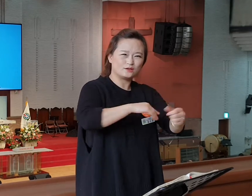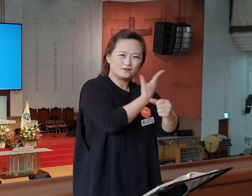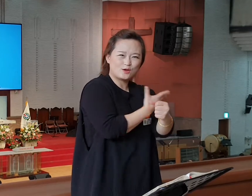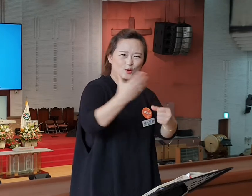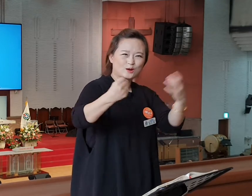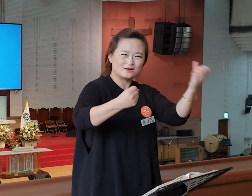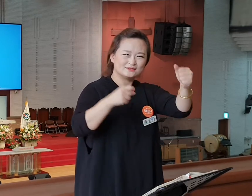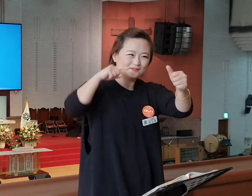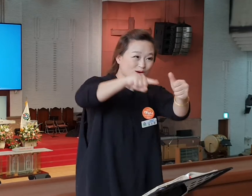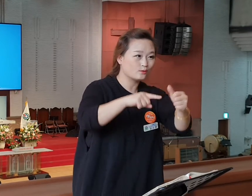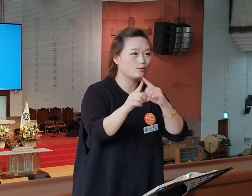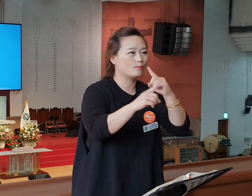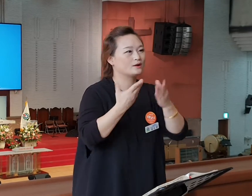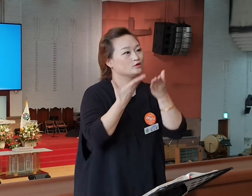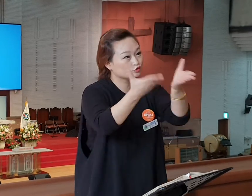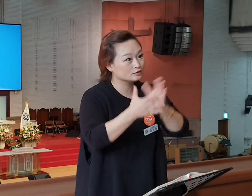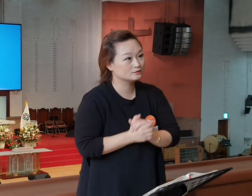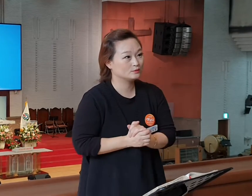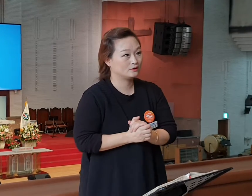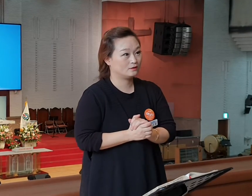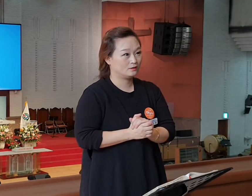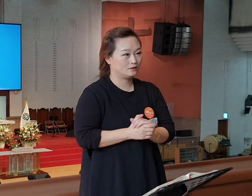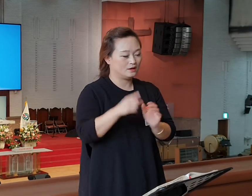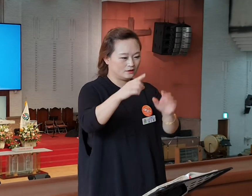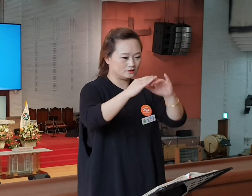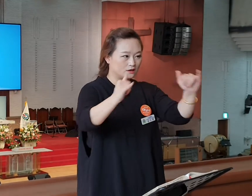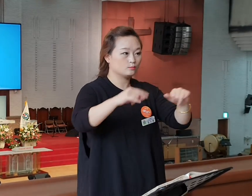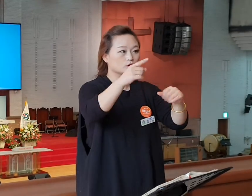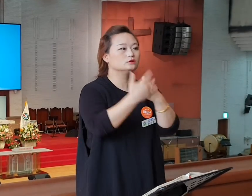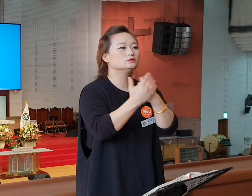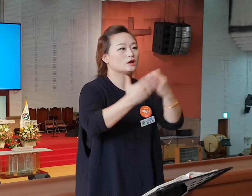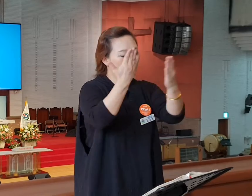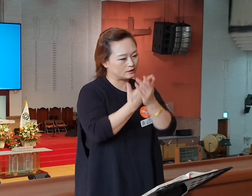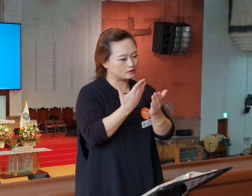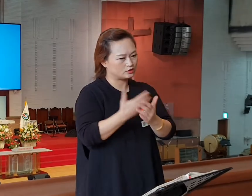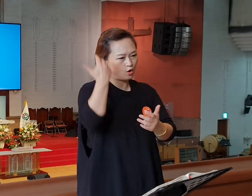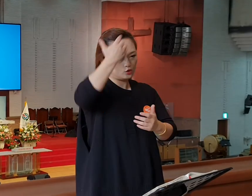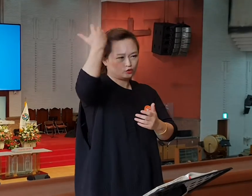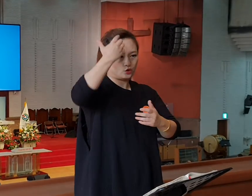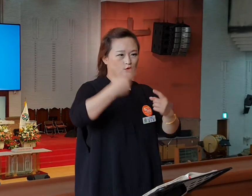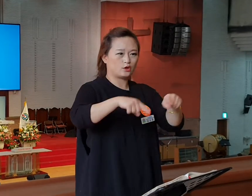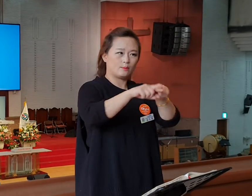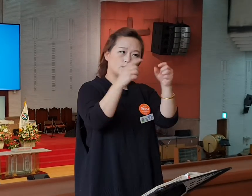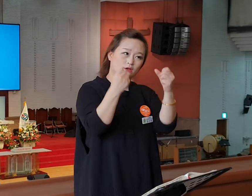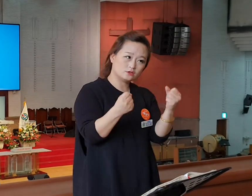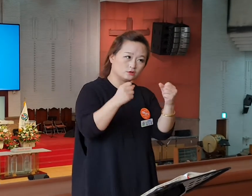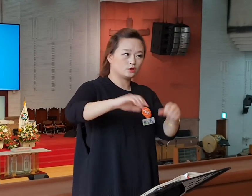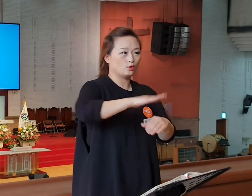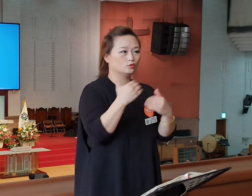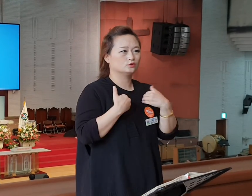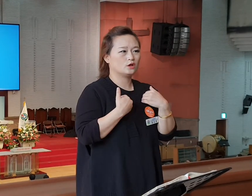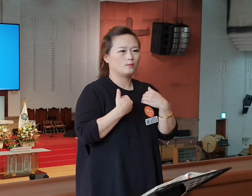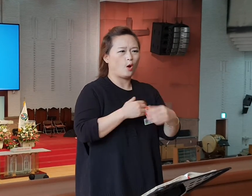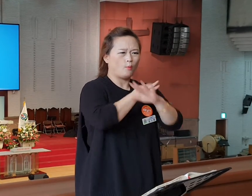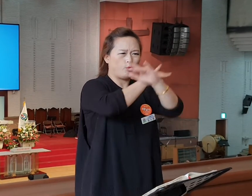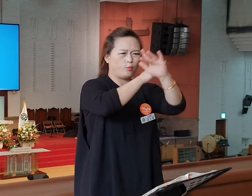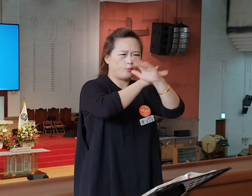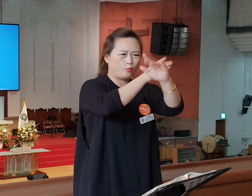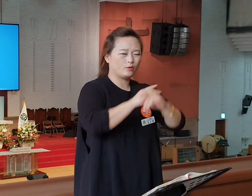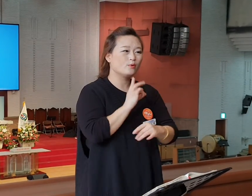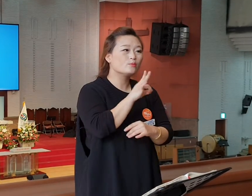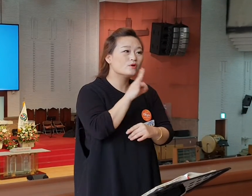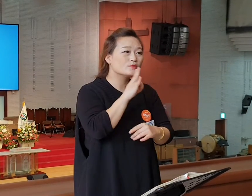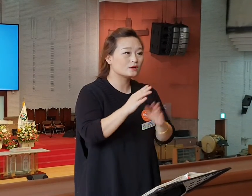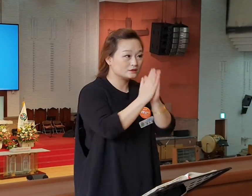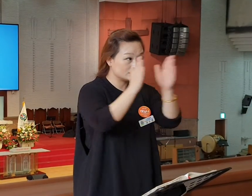에베소 교회를 도전합니다. 이 사람들이 그 은혜를 받아요. 성령이 함께 하셔서 이들이 방언하고 예언하기 시작합니다.